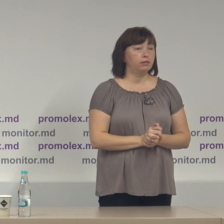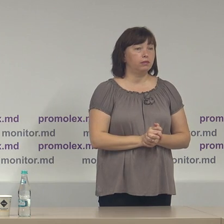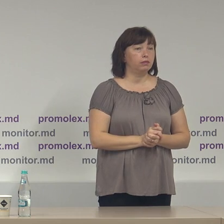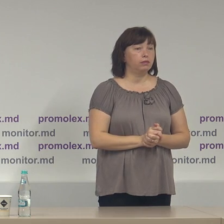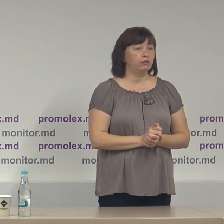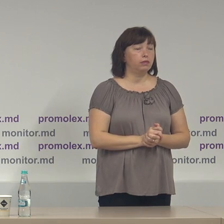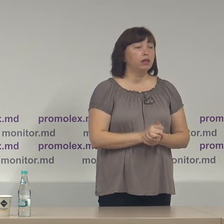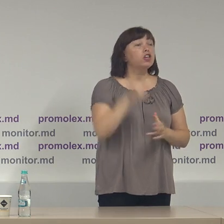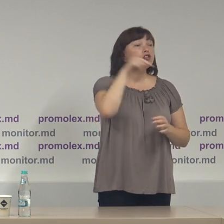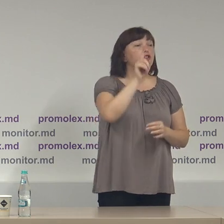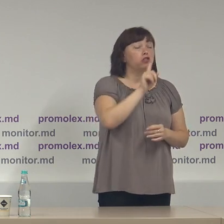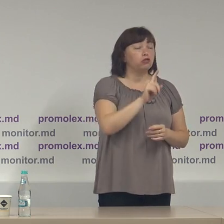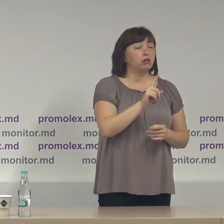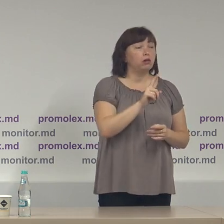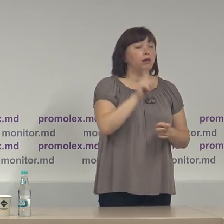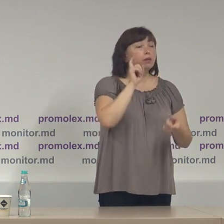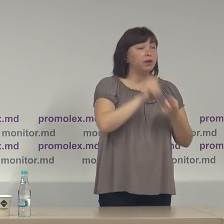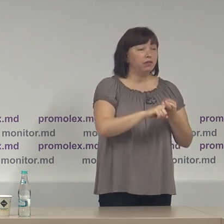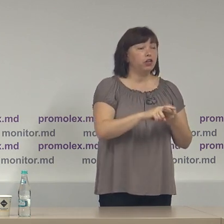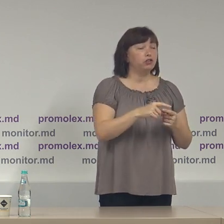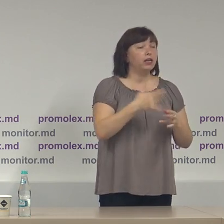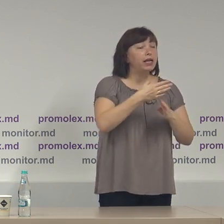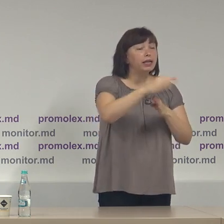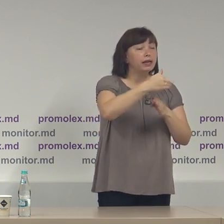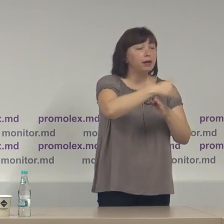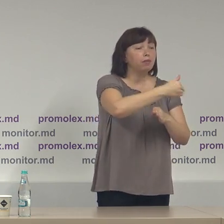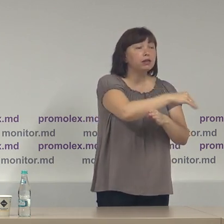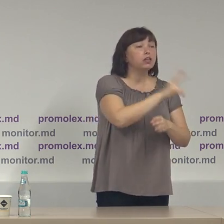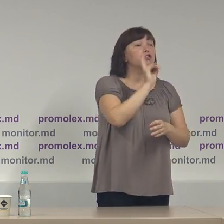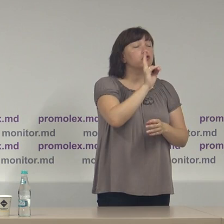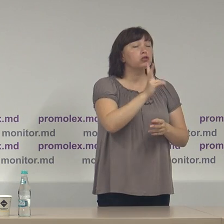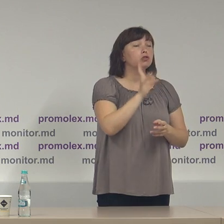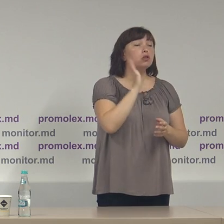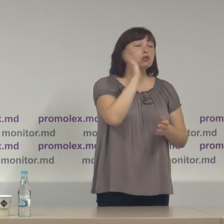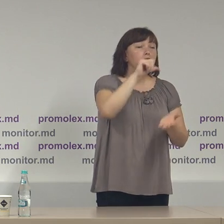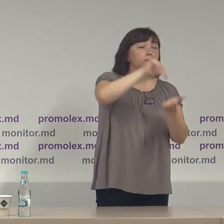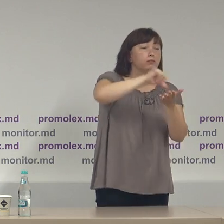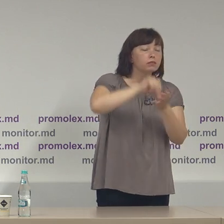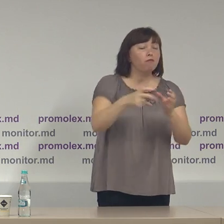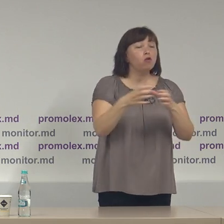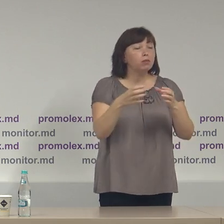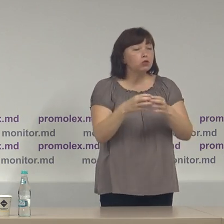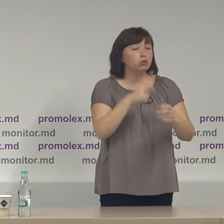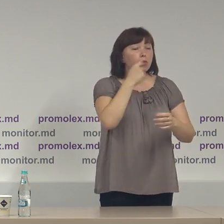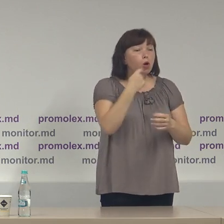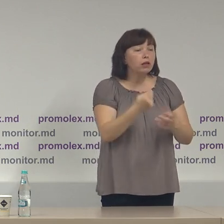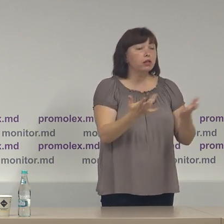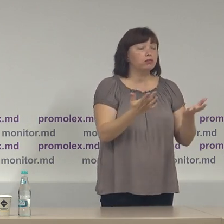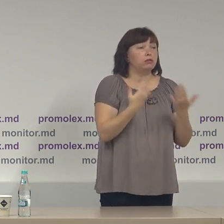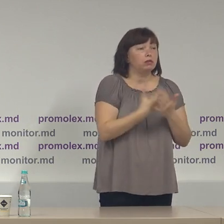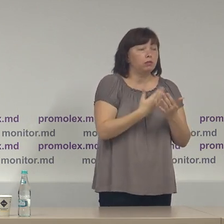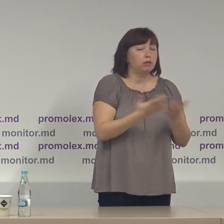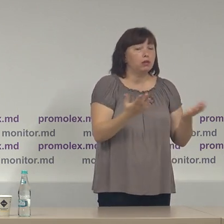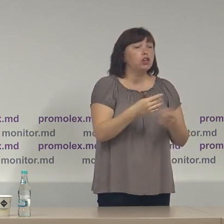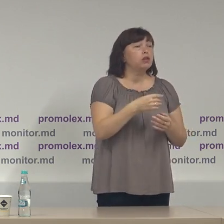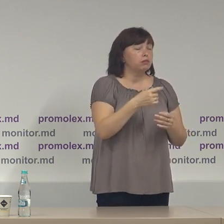în ceea ce privește repartizarea sau cine sunt actorii sau formațiunile politice vizate putem să zicem că